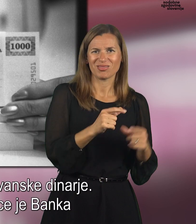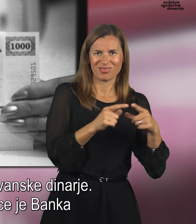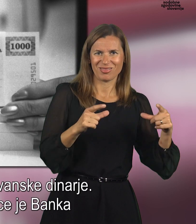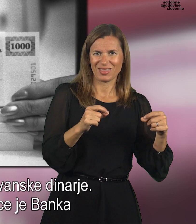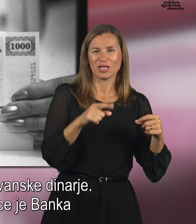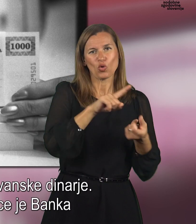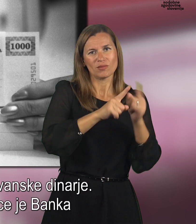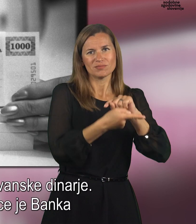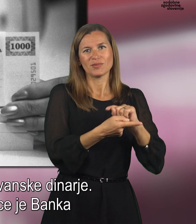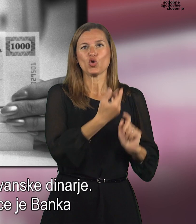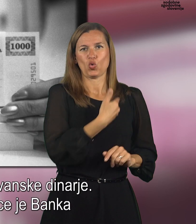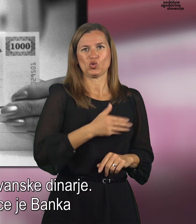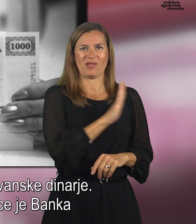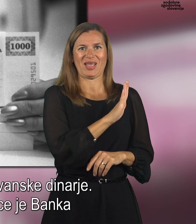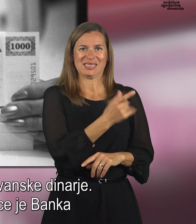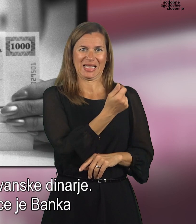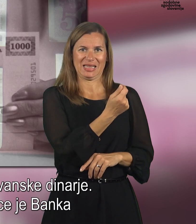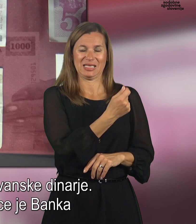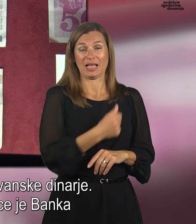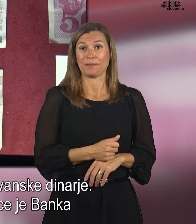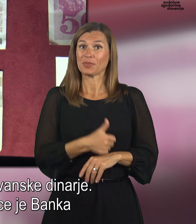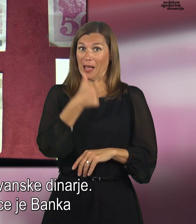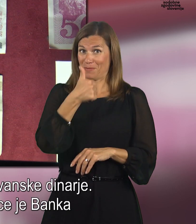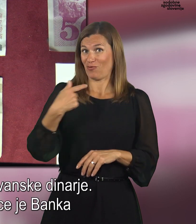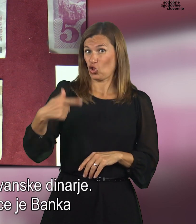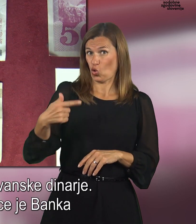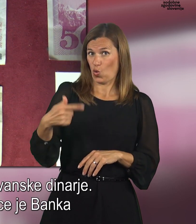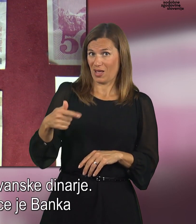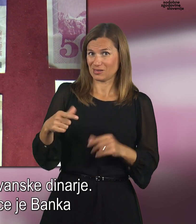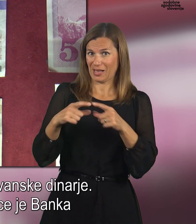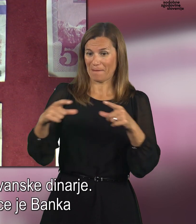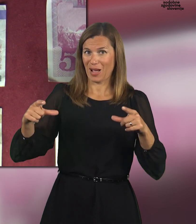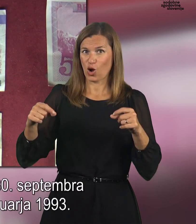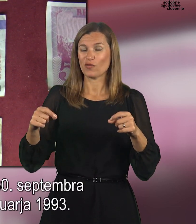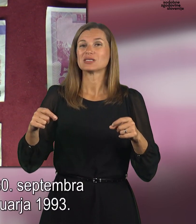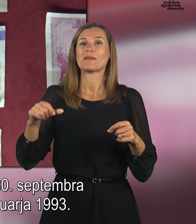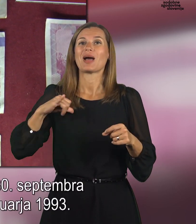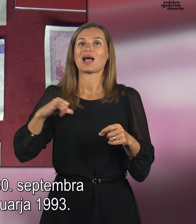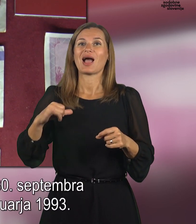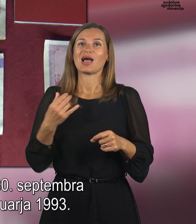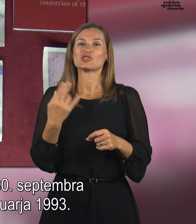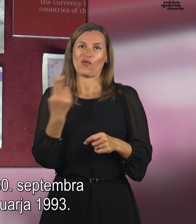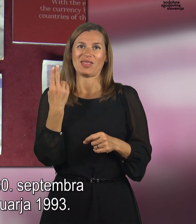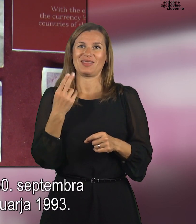jugoslovanske dinarje. Prve tularske bankovce je Banka Slovenije dala v optok 30.